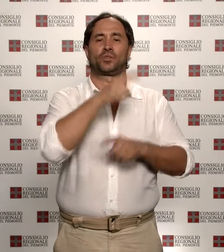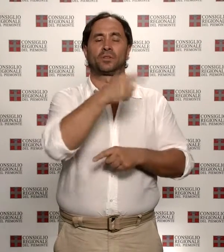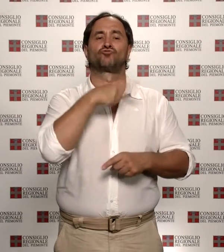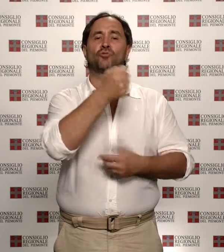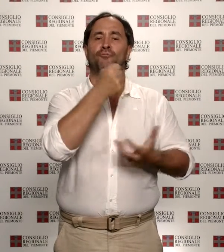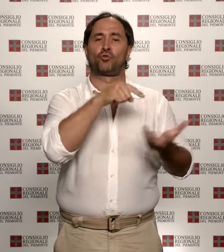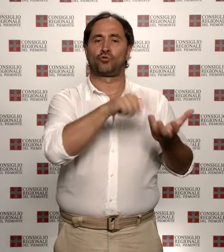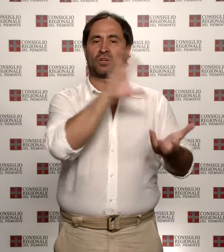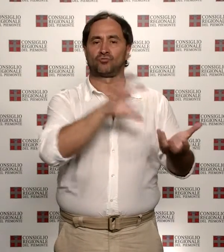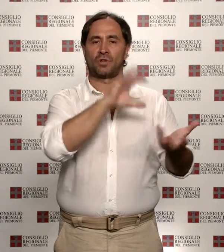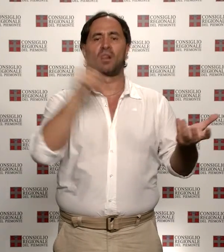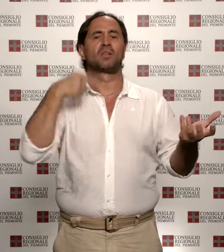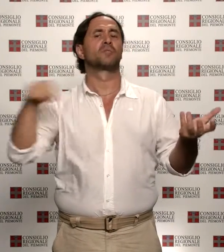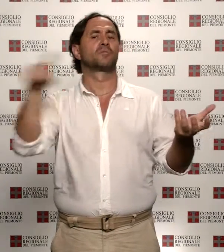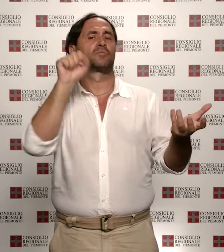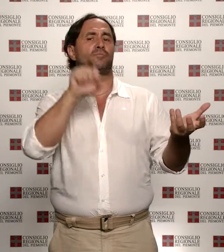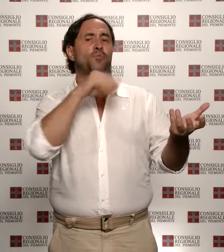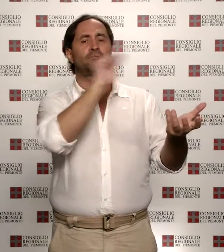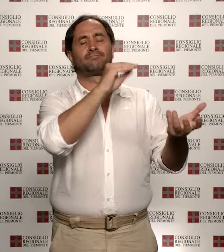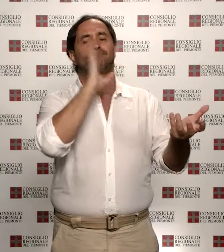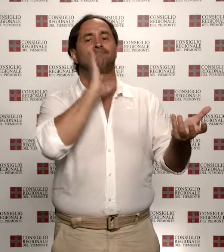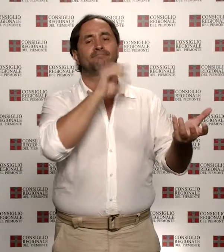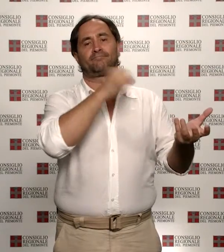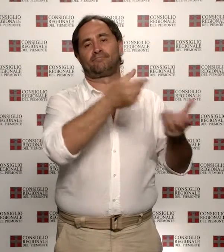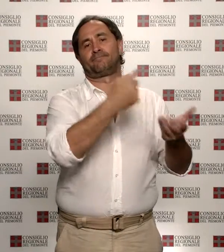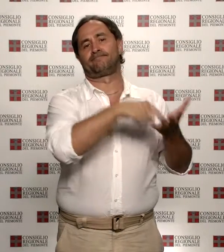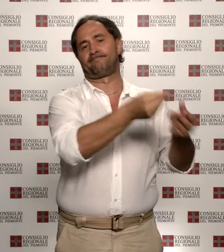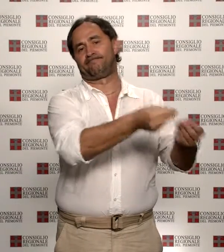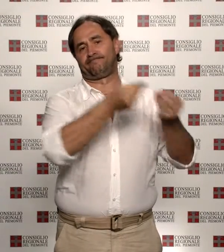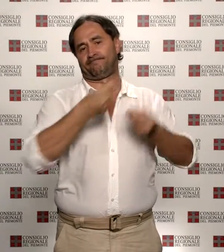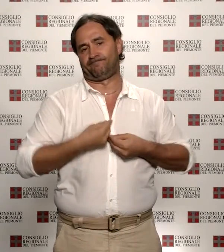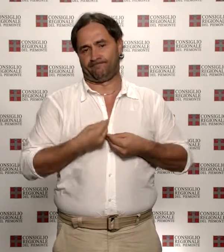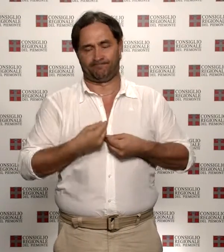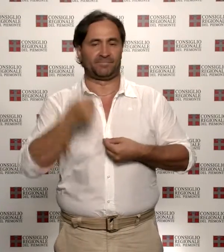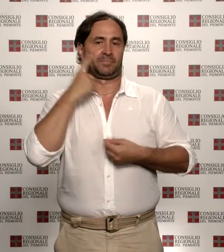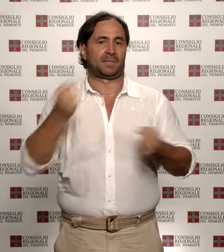per ripristinare i danni causati da eventi meteorologici e riprendere l'attività.